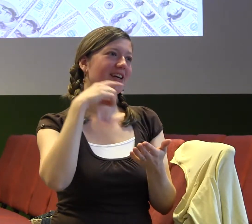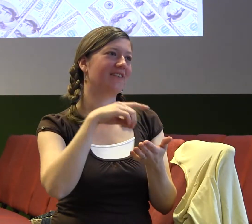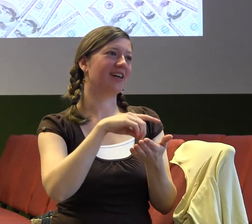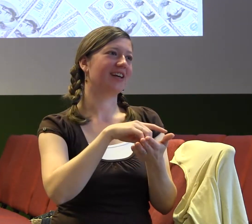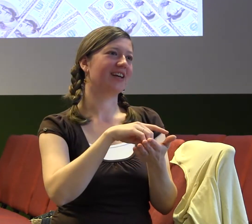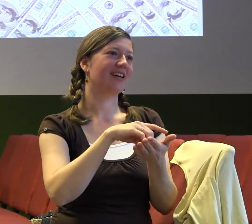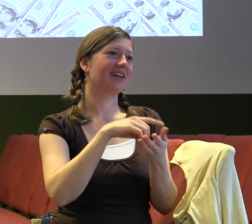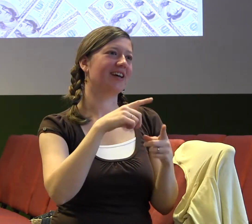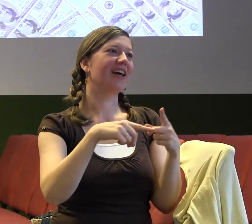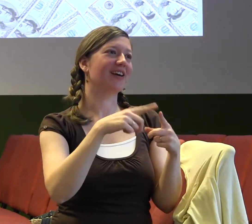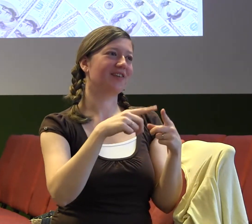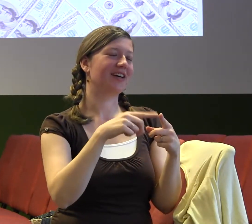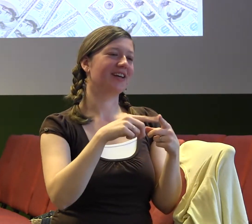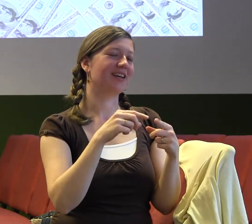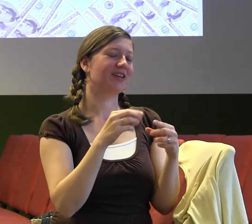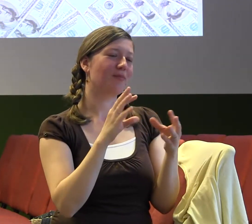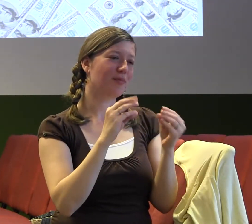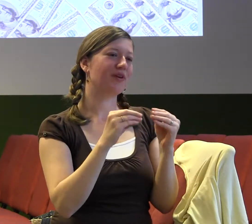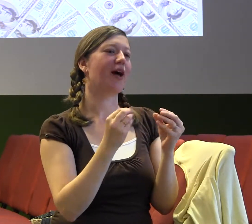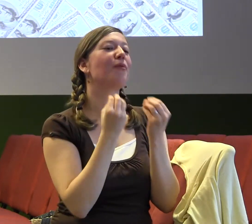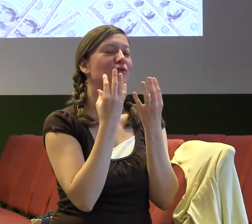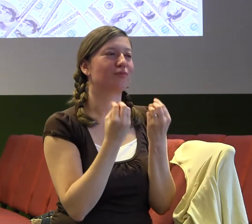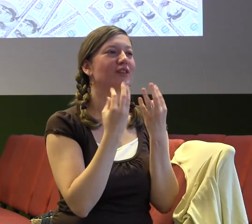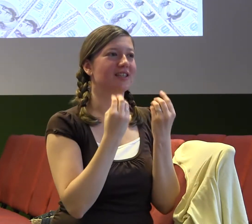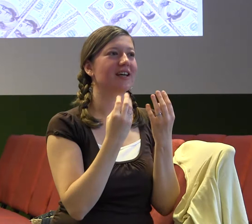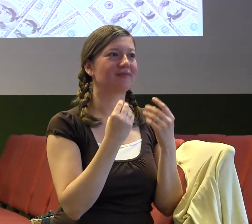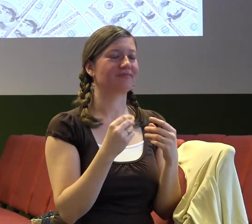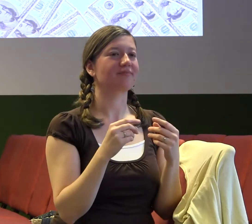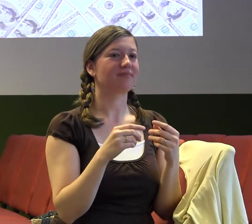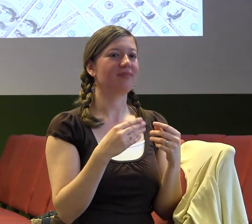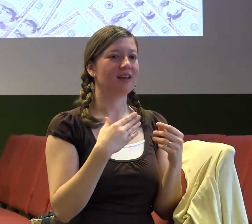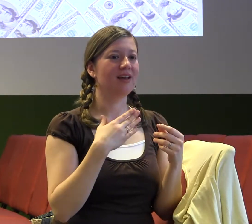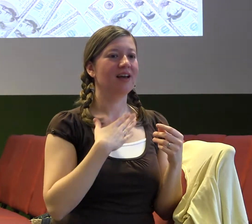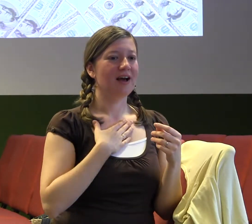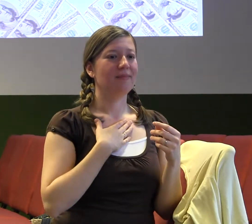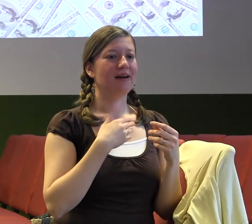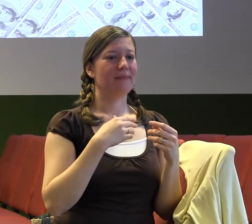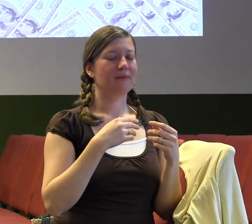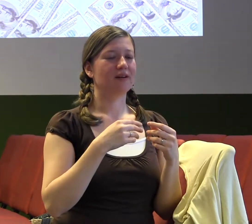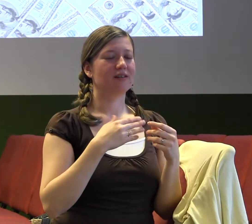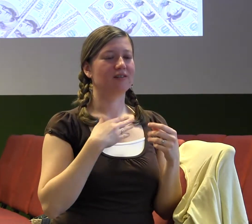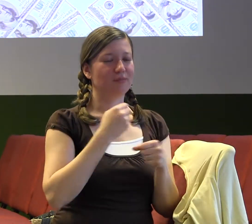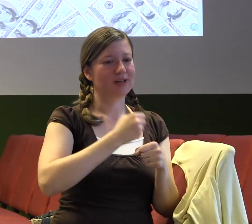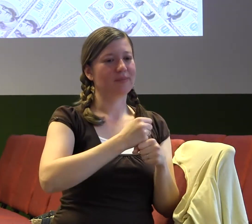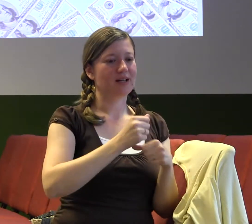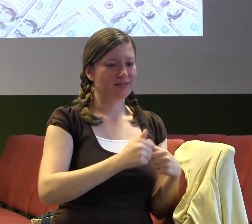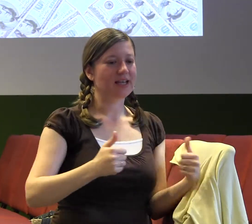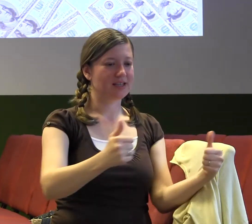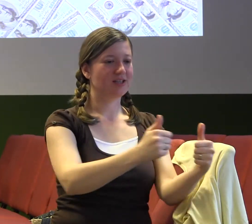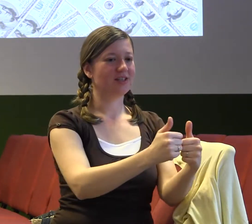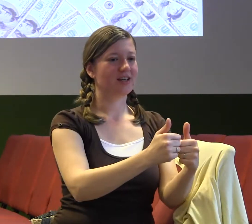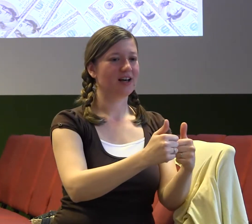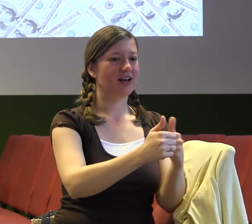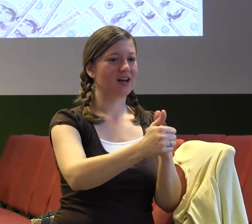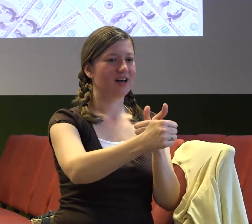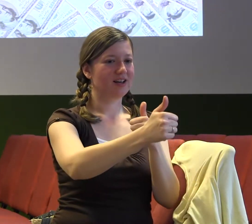když jsme tam jeden na jednoho, když se někdy dostaneme na takové hlubší roviny a můžeme se bavit o věcech, které řeší, o nějakých potížích. Můžu